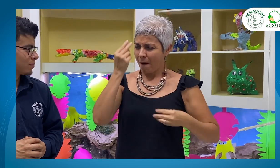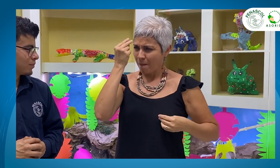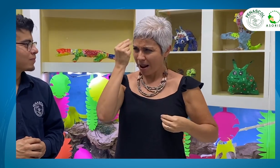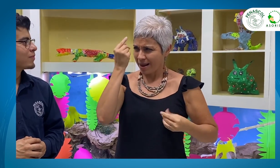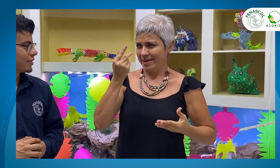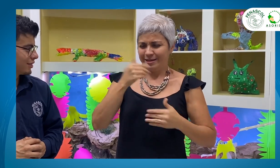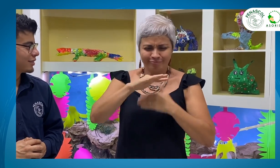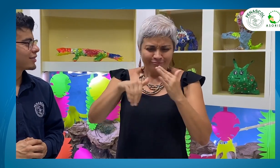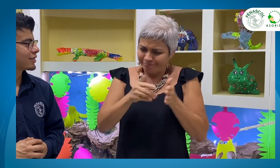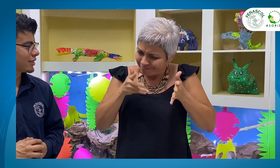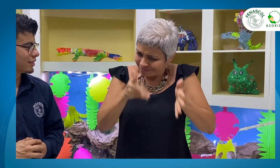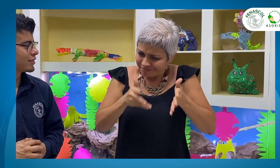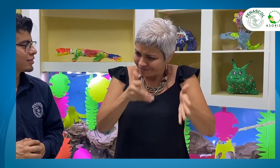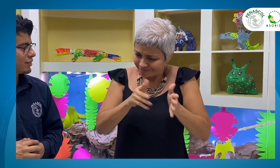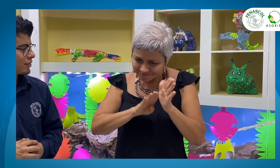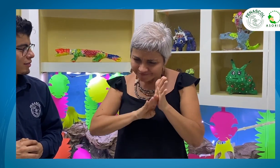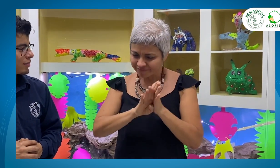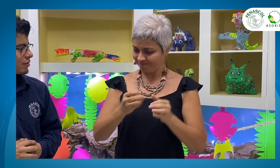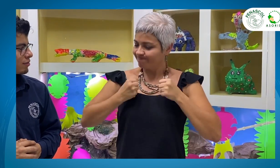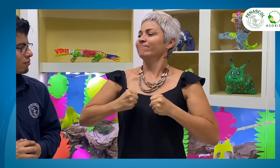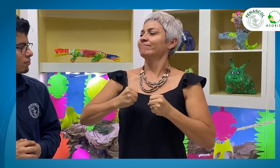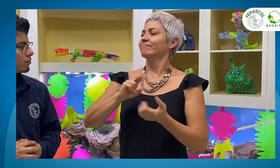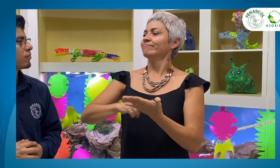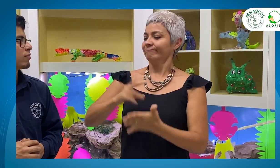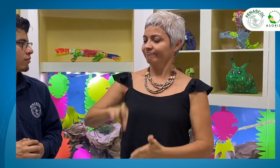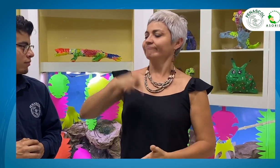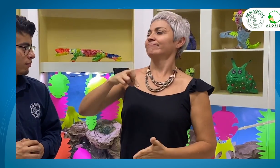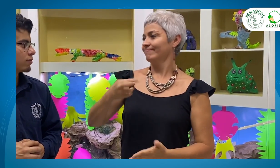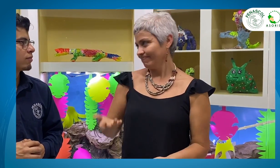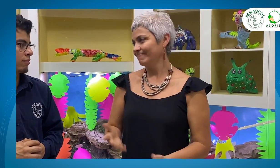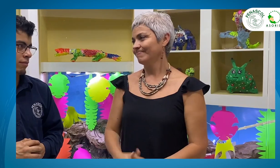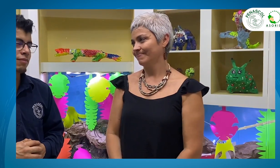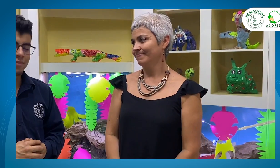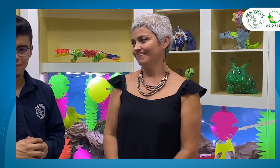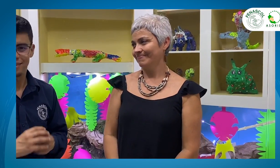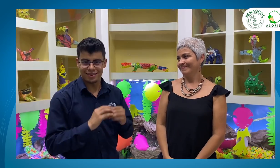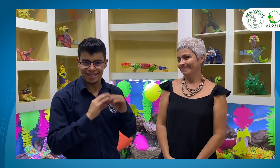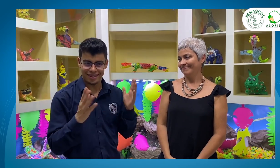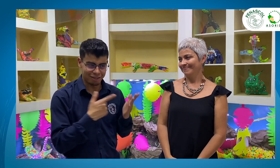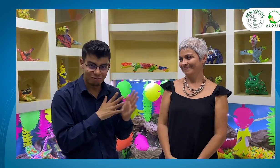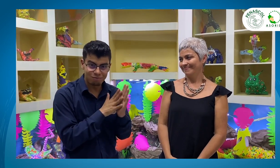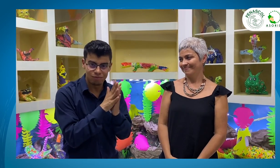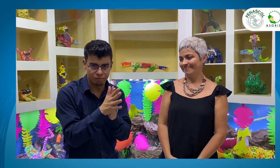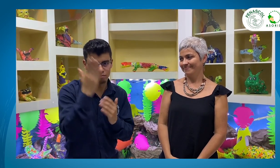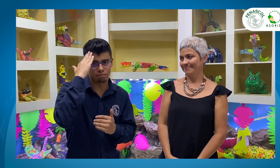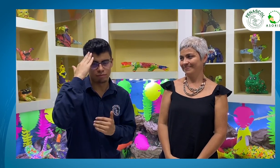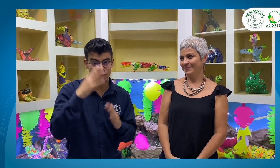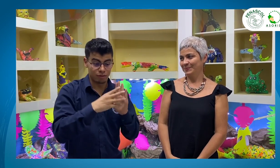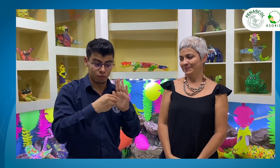Así se podrán formar verdaderos intérpretes profesionales. Así como nos cuenta nuestra invitada,